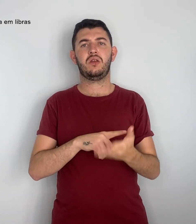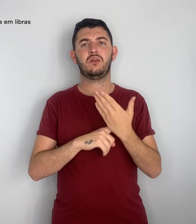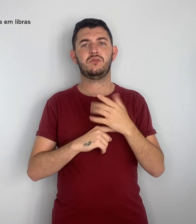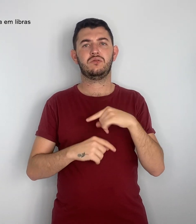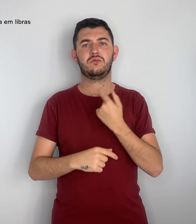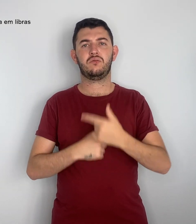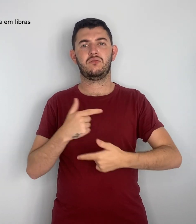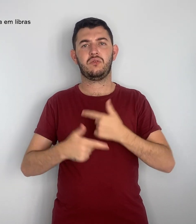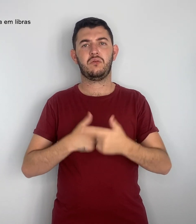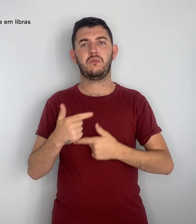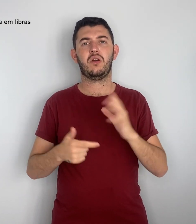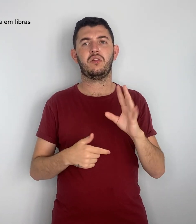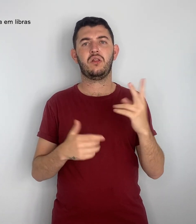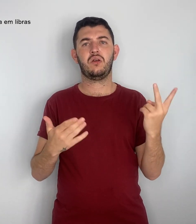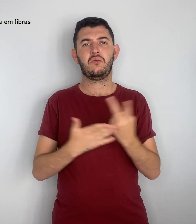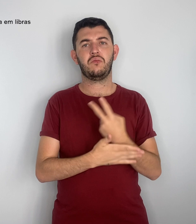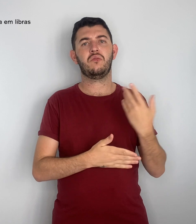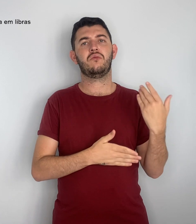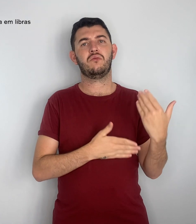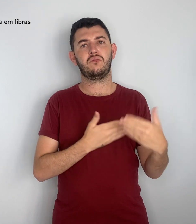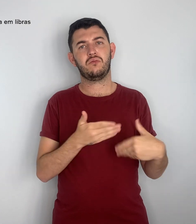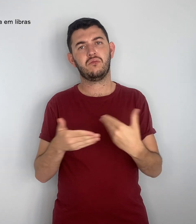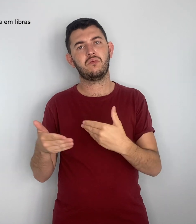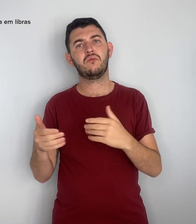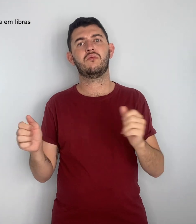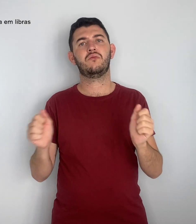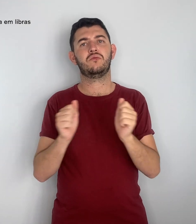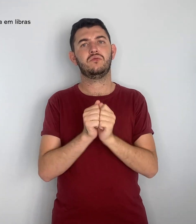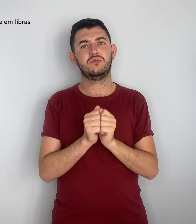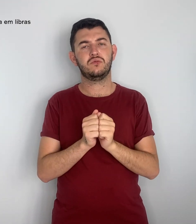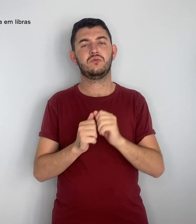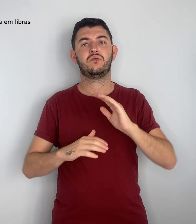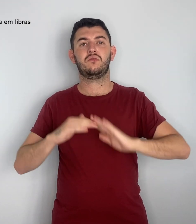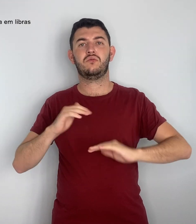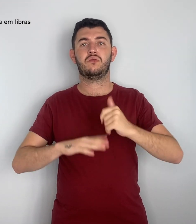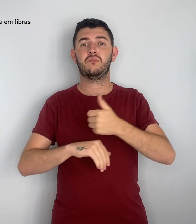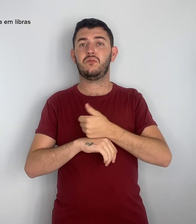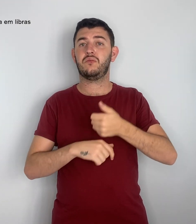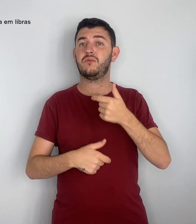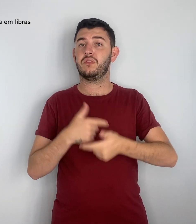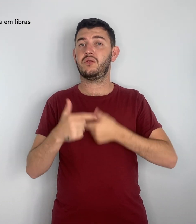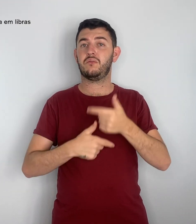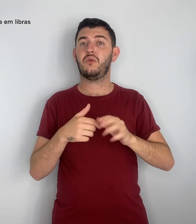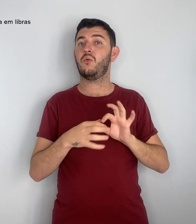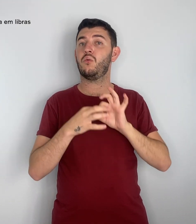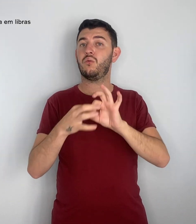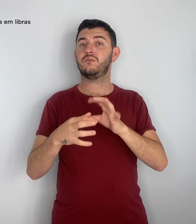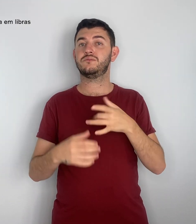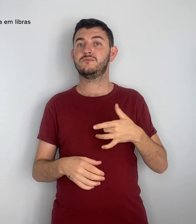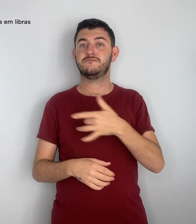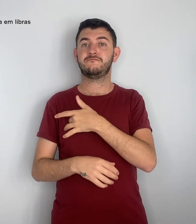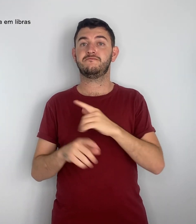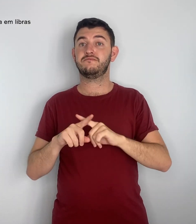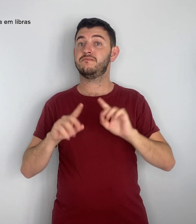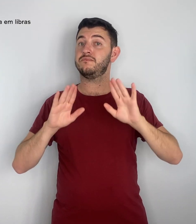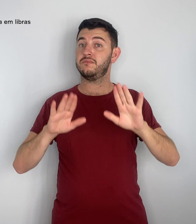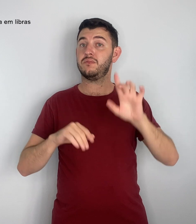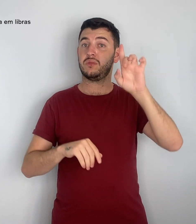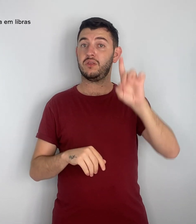desenvolva em conjunto com a dos profissionais de saúde. Para a diretoria do Simpro,